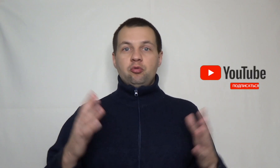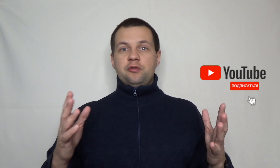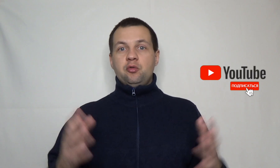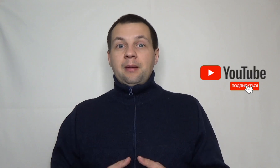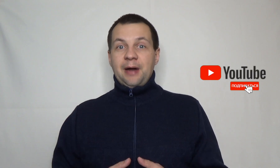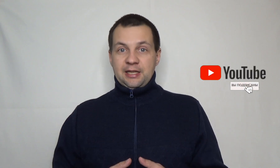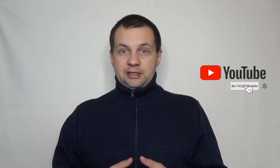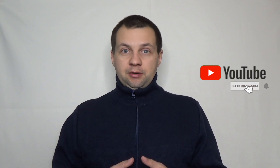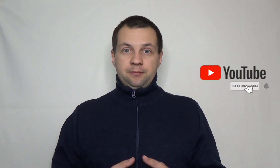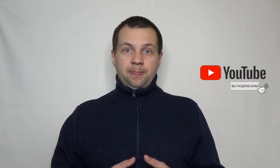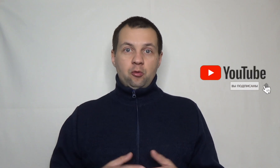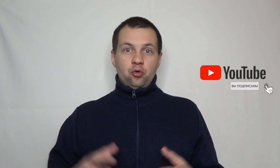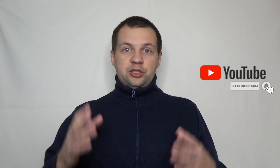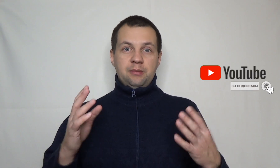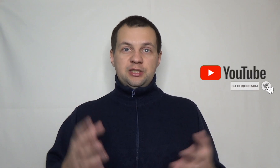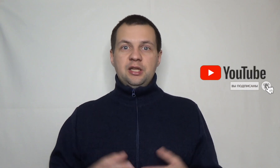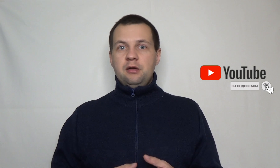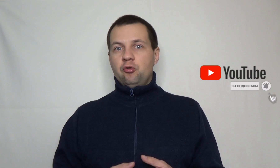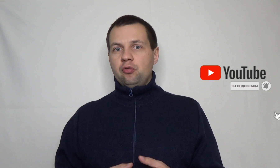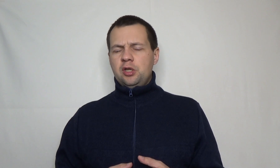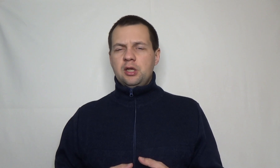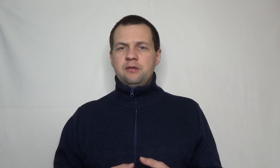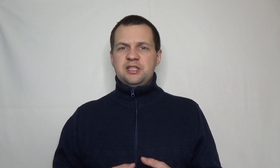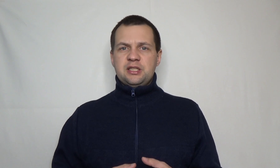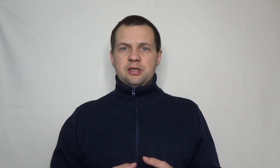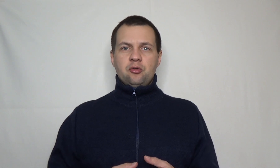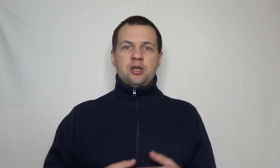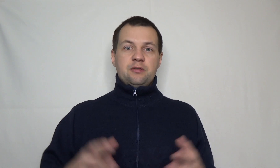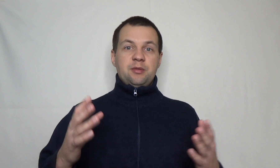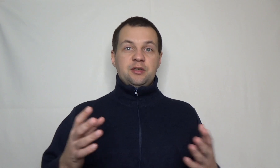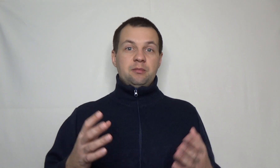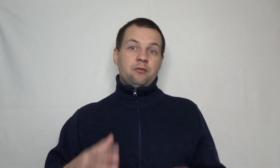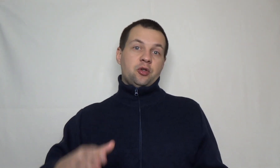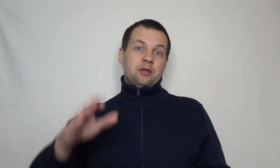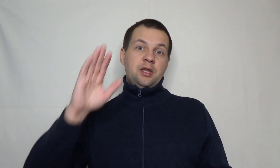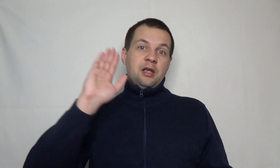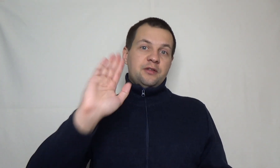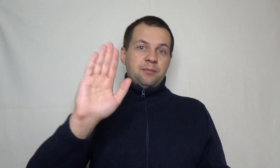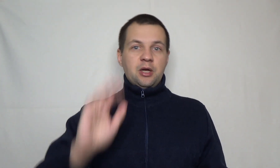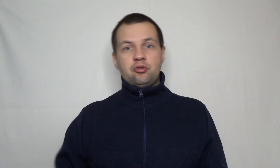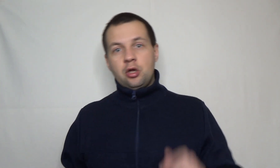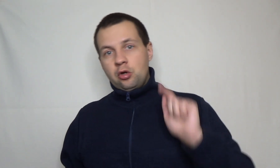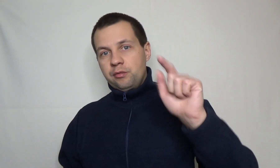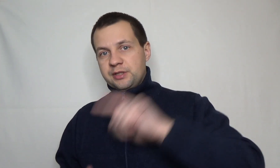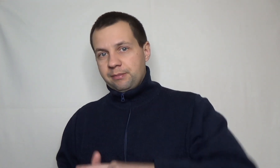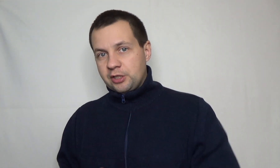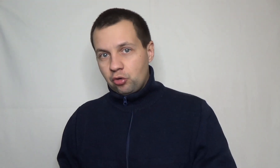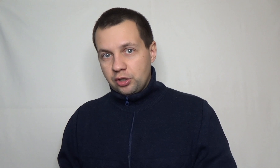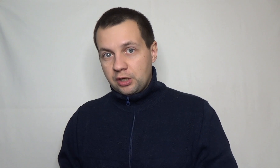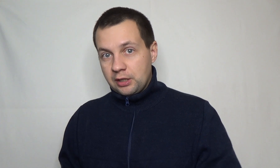много всего полезного о теме денег, фондового рынка и инвестициях. Ну а с вами на сегодня был Фокин Евгений, всем пока, друзья, увидимся на просторах интернета,